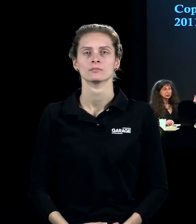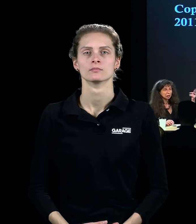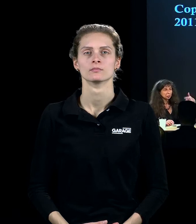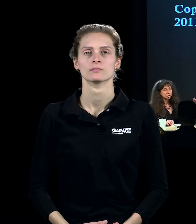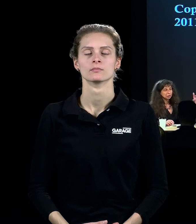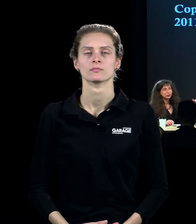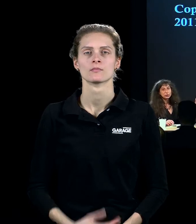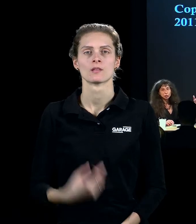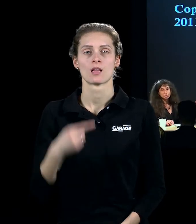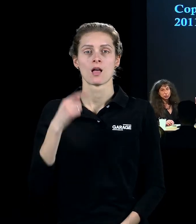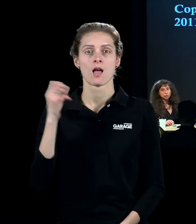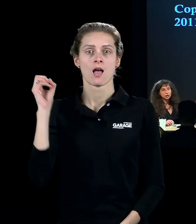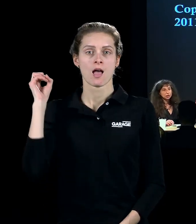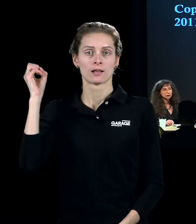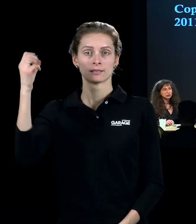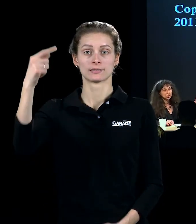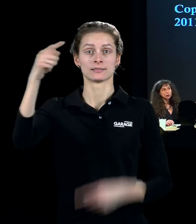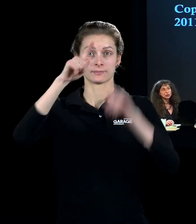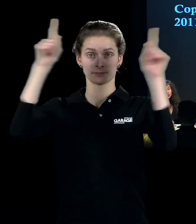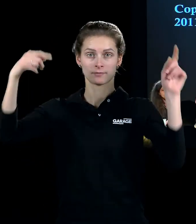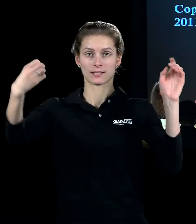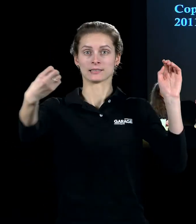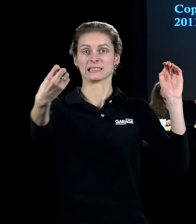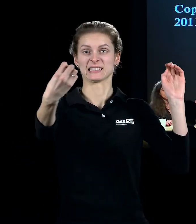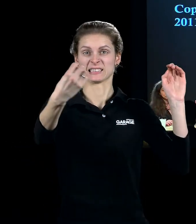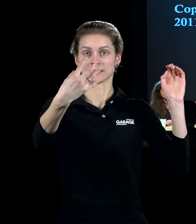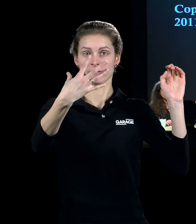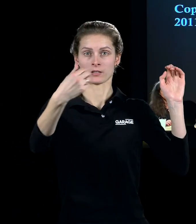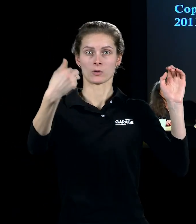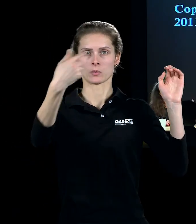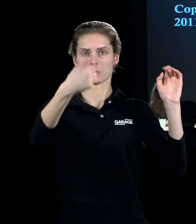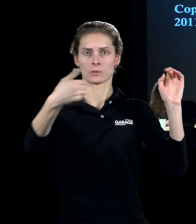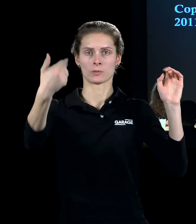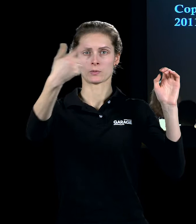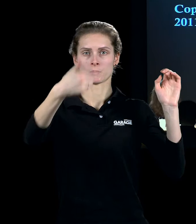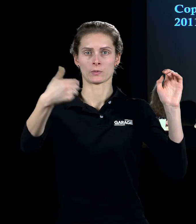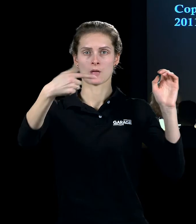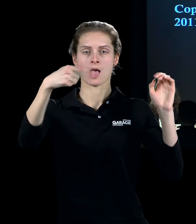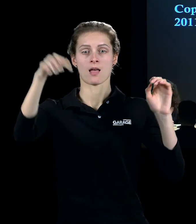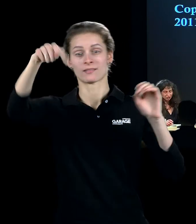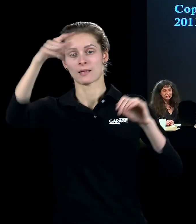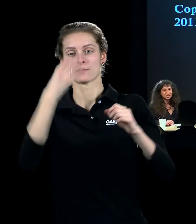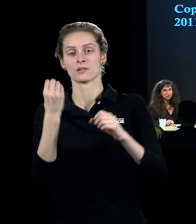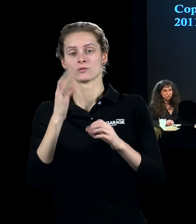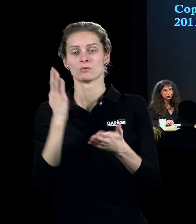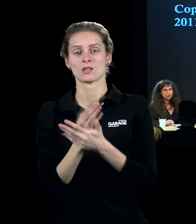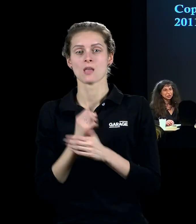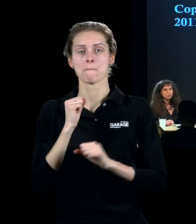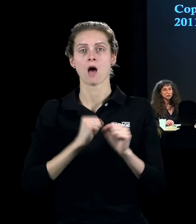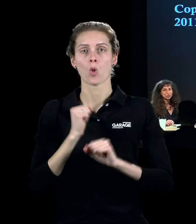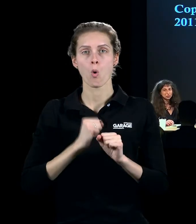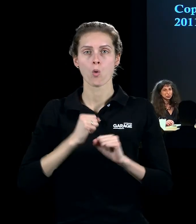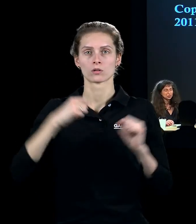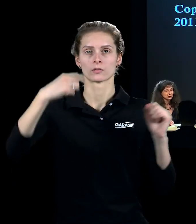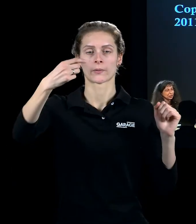И источник света, который помещен за картиной, вращается. Там ещё мотор есть. То есть это такая вот движущаяся, буквально движущаяся картина, движущаяся